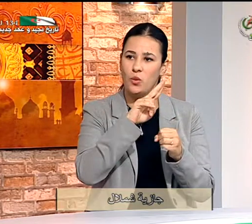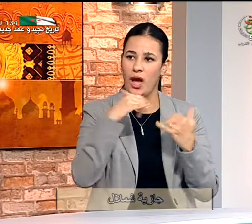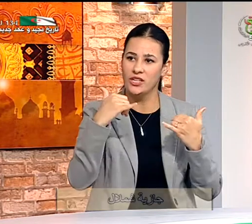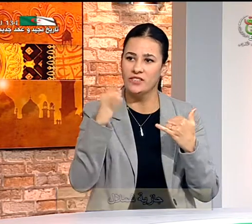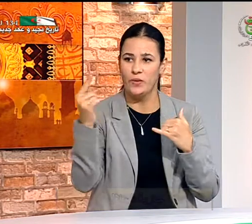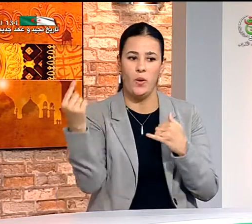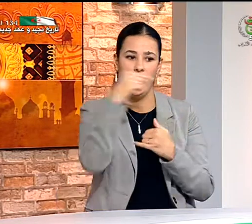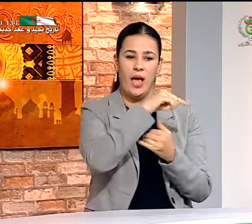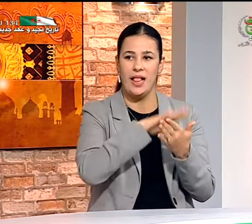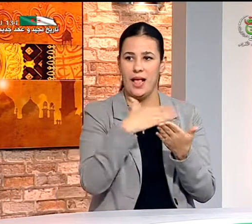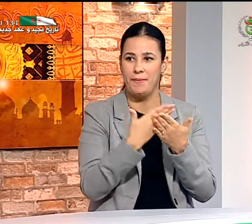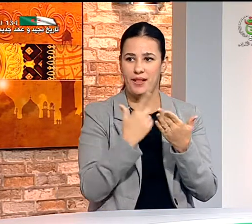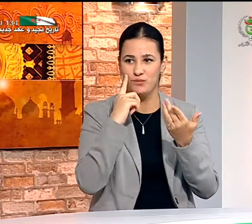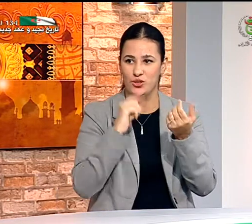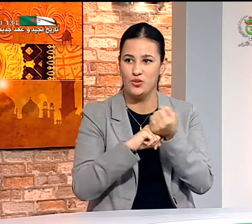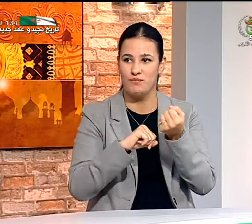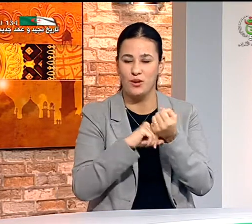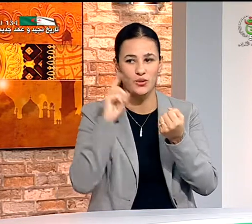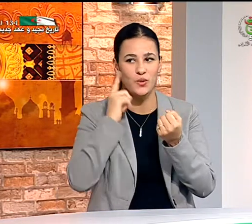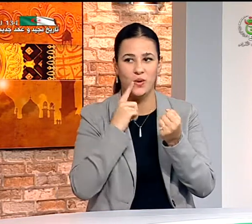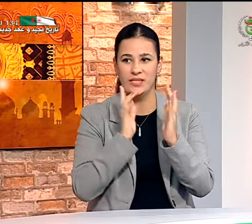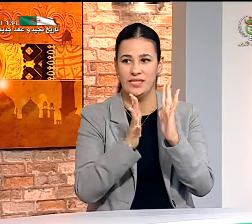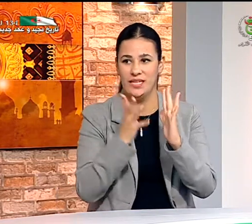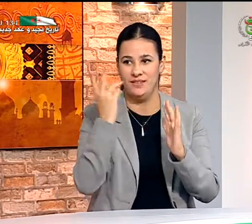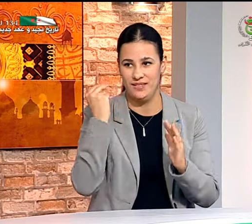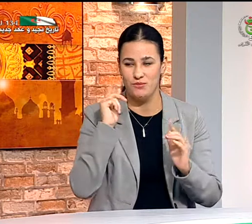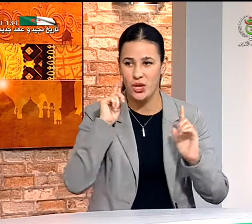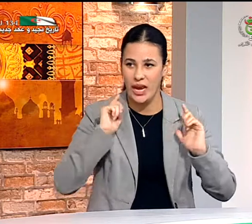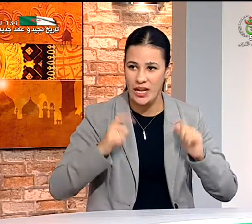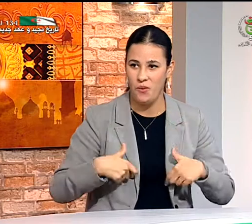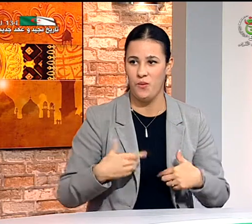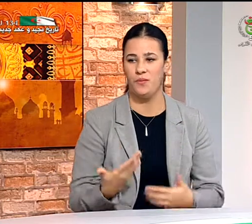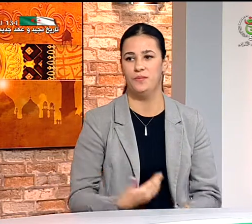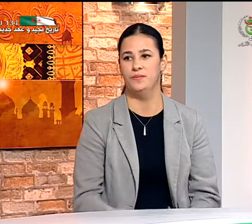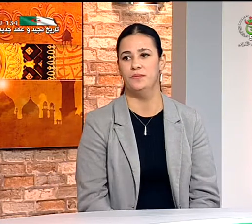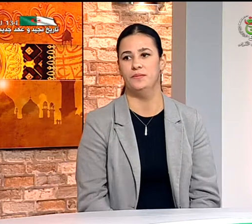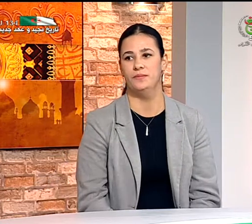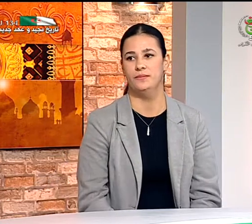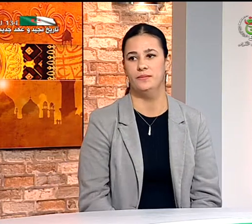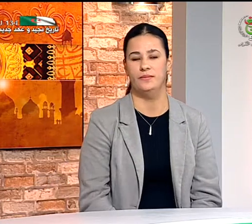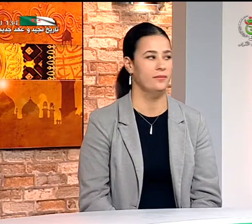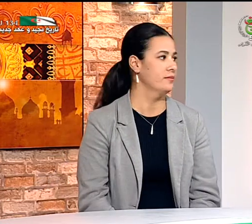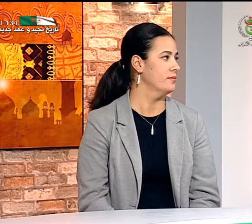المعلومة على الأشخاص الذين يدرسون في المدارس صغر ثم على تعلم اللغة